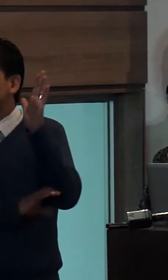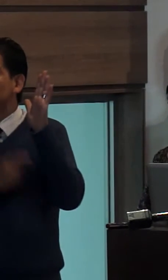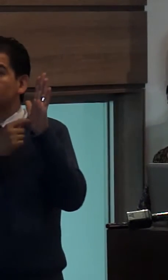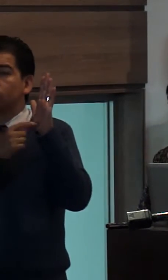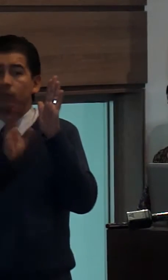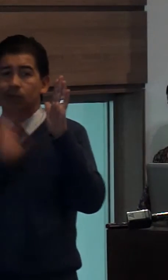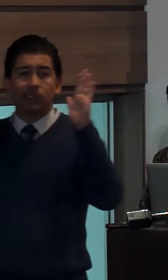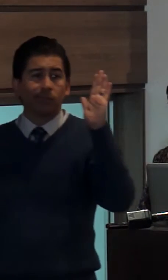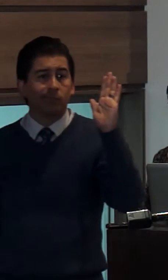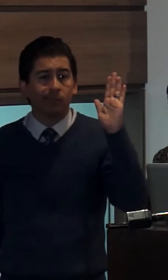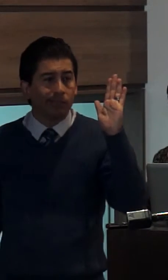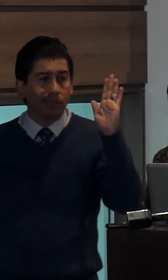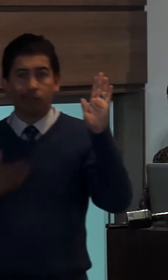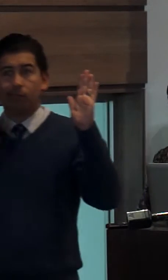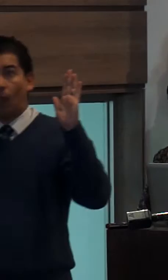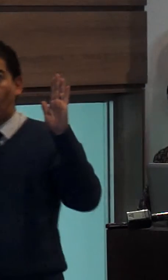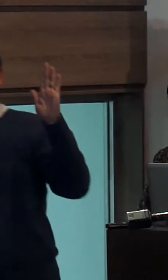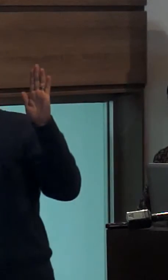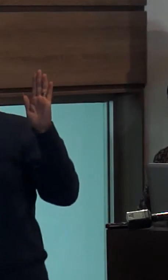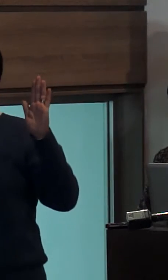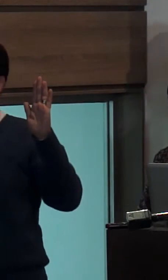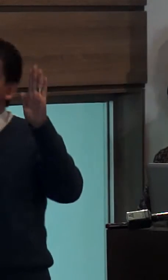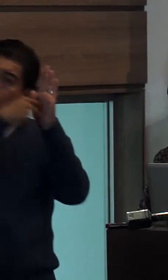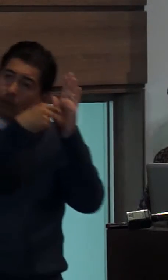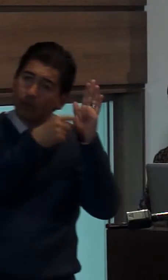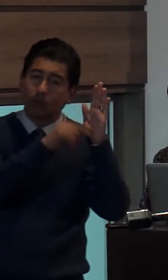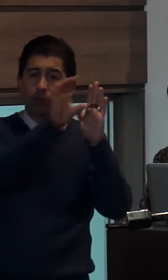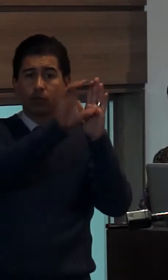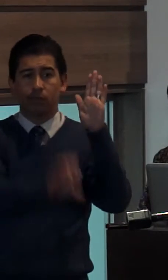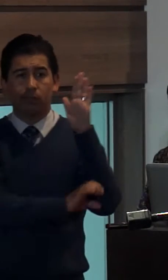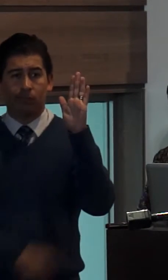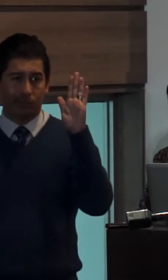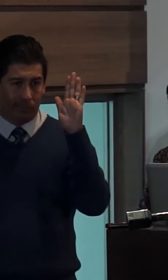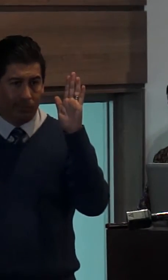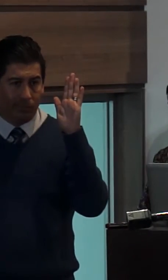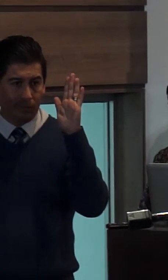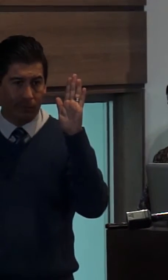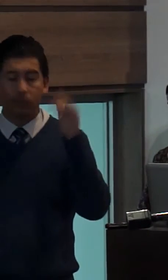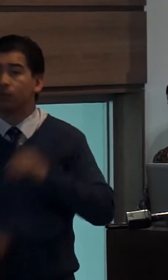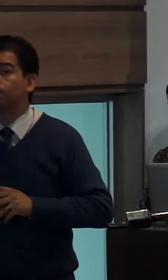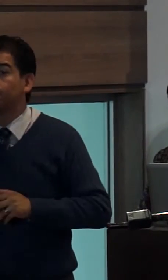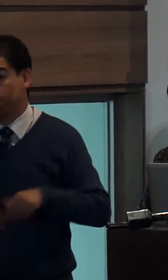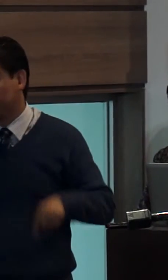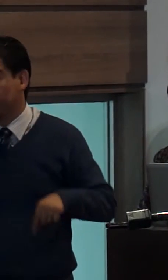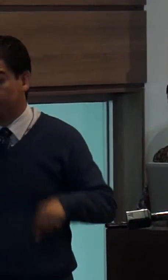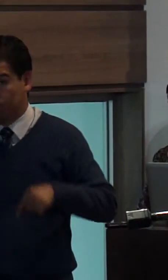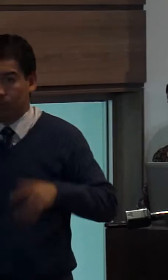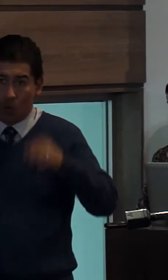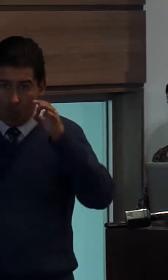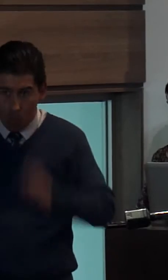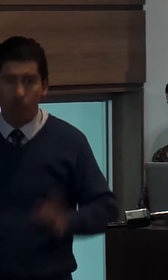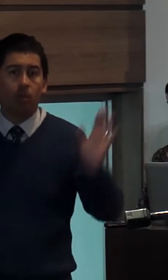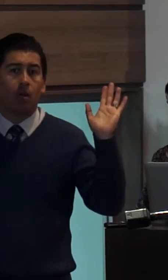y la realización de los derechos específicos de la niñez y adolescencia estamos cumpliendo con nuestra